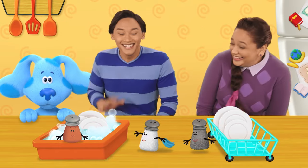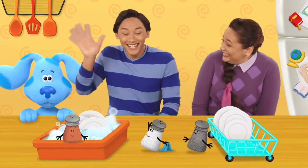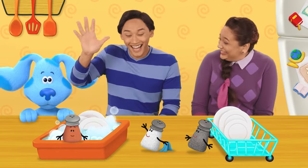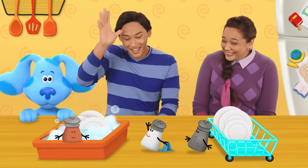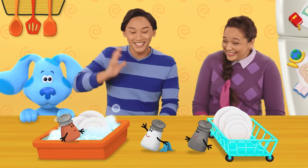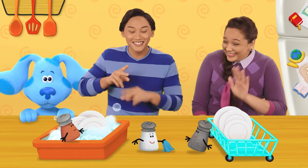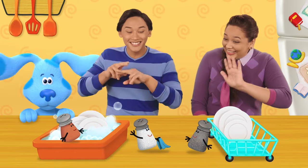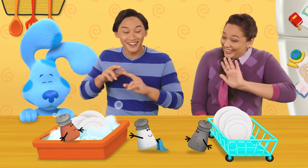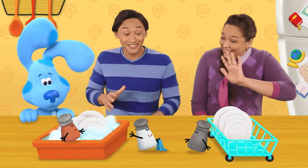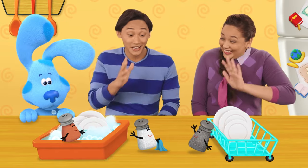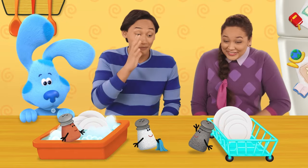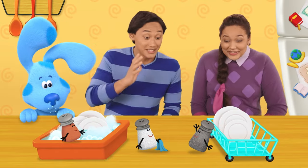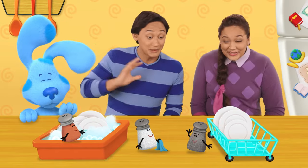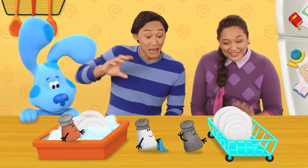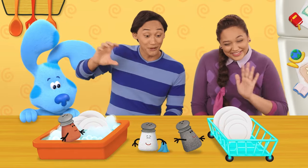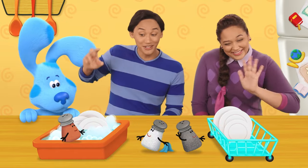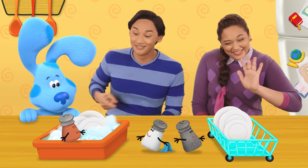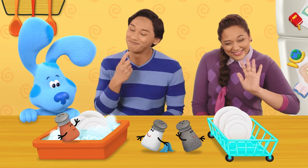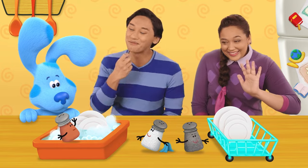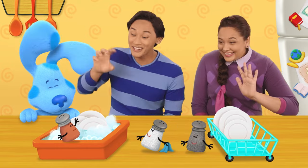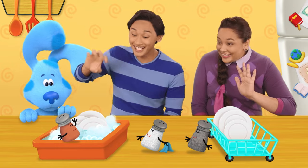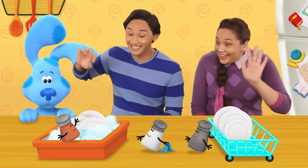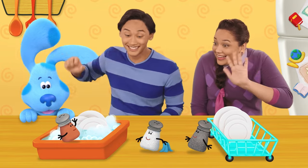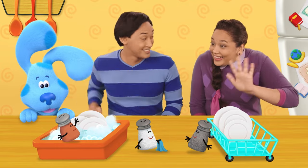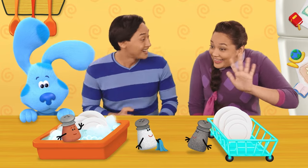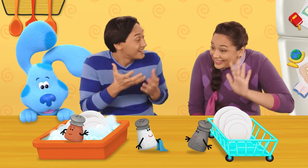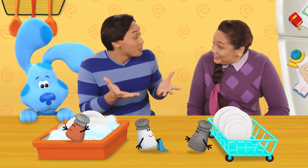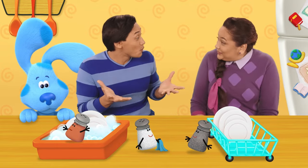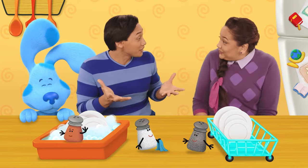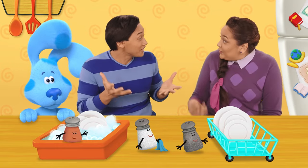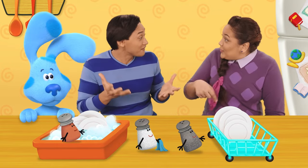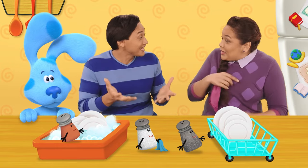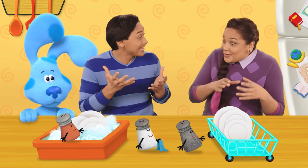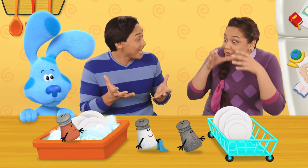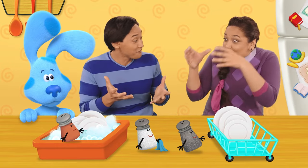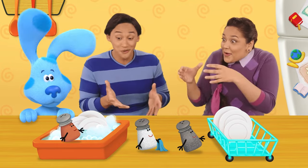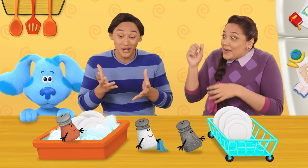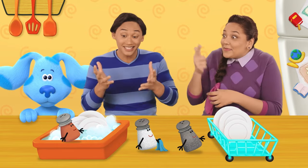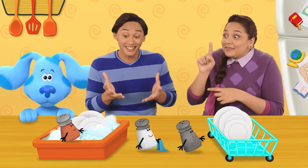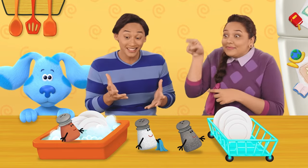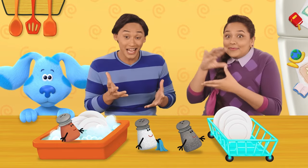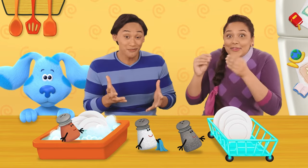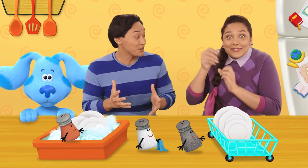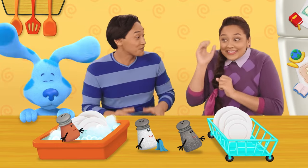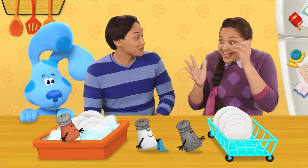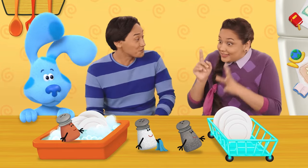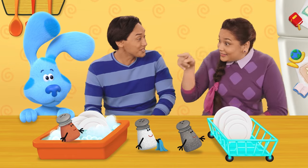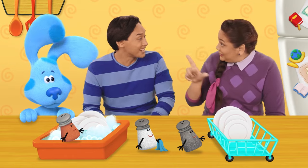¡Hola, señor Sal! ¿Señora Pimienta? ¿Paprica? Estamos invitando a todos a la biblioteca para la hora del